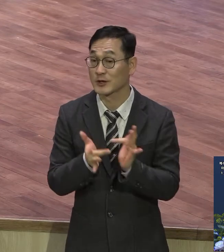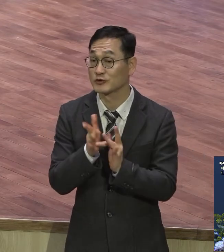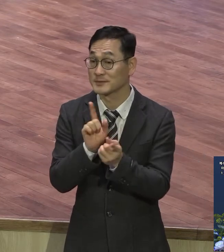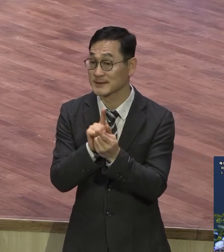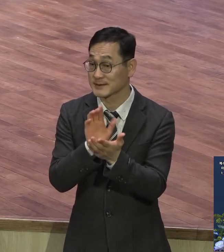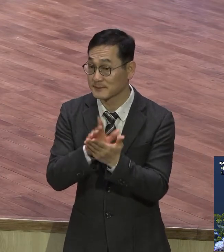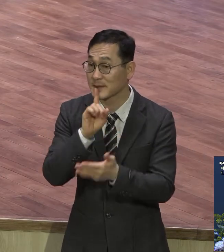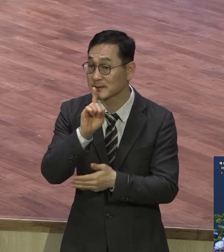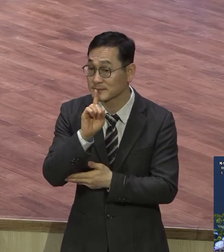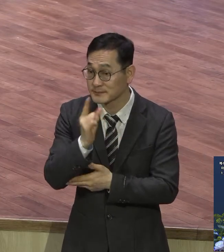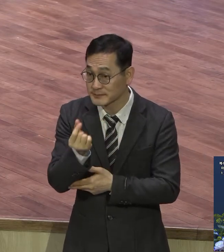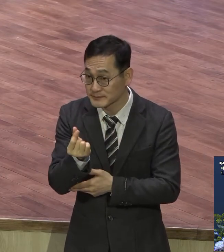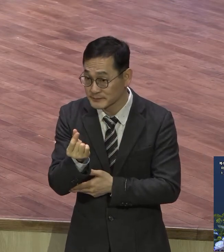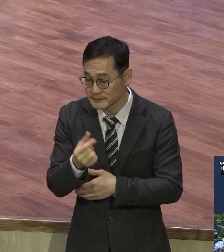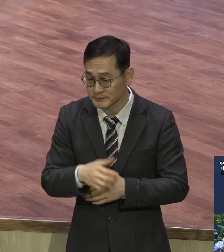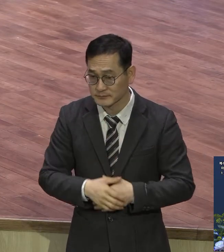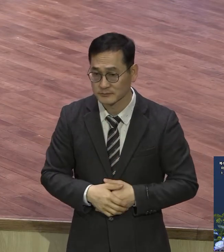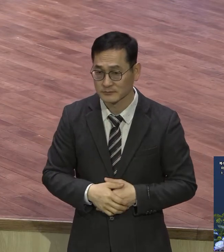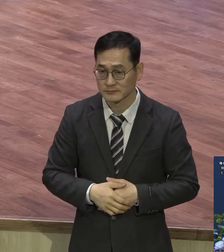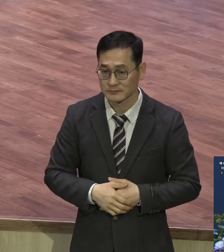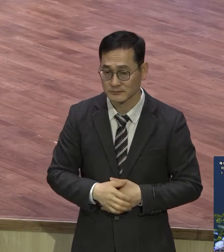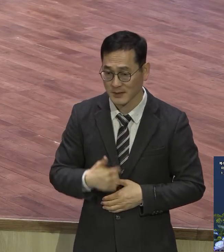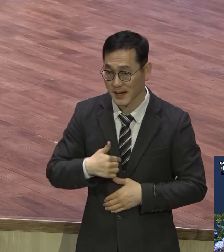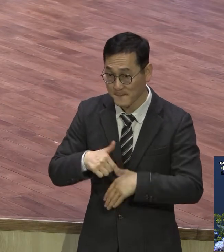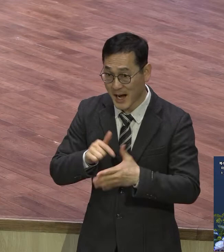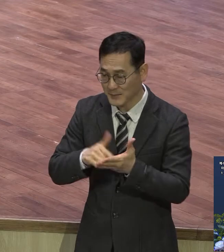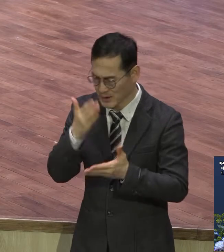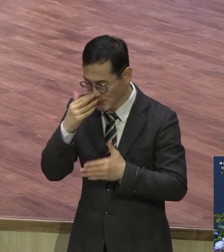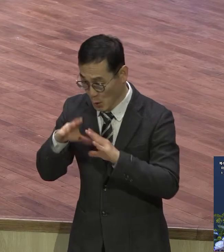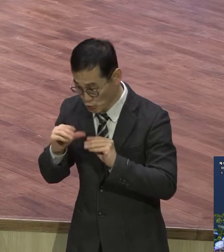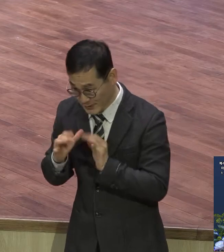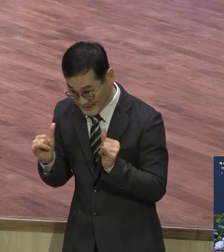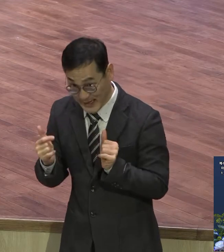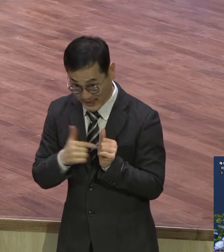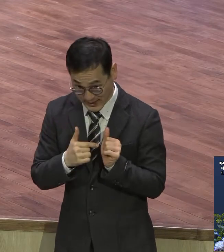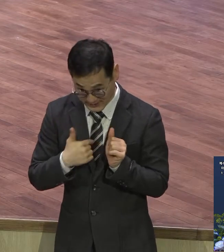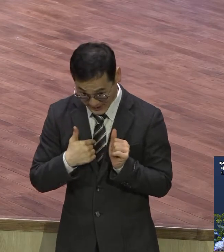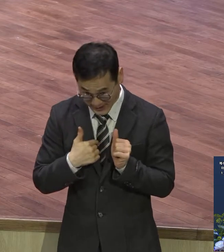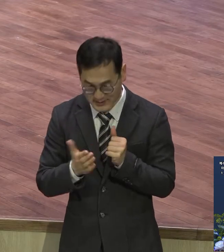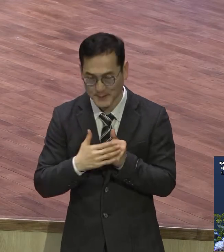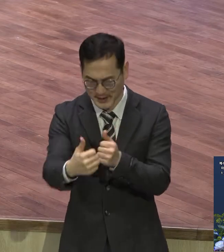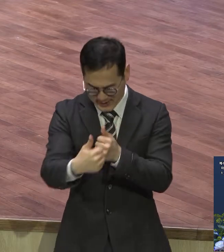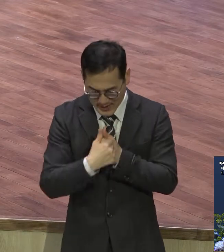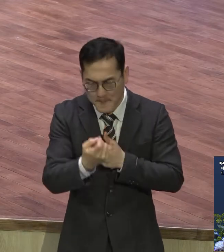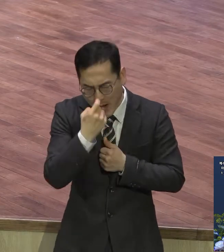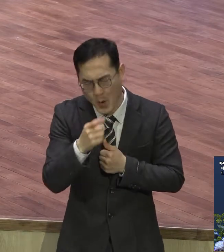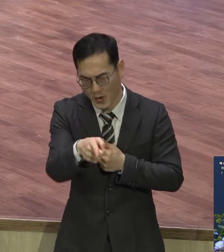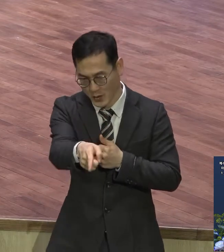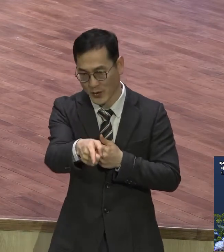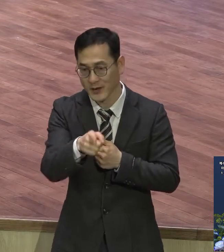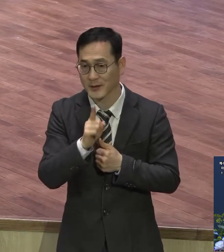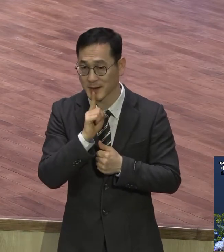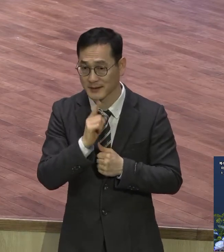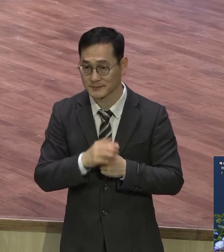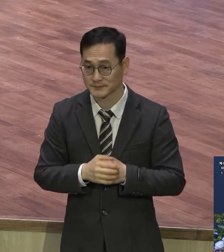이거를 내게 배우라 그렇게 말씀했어요 예수님이 보여주신 온유의 극치가 뭐예요